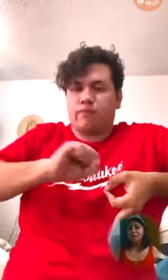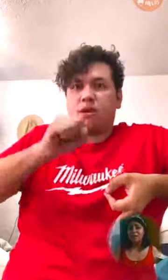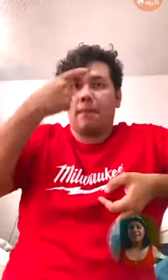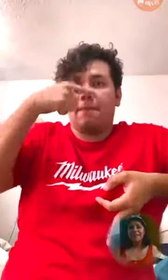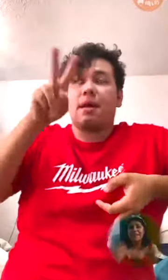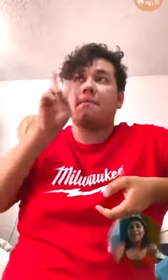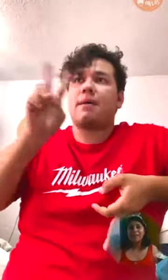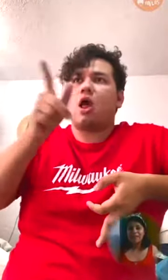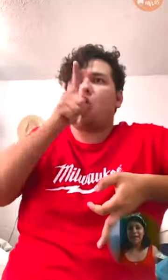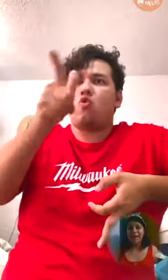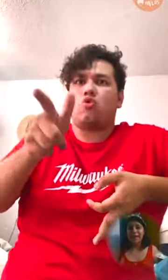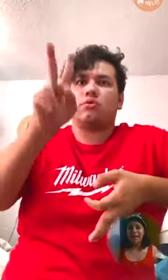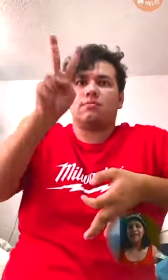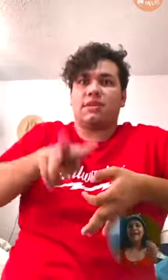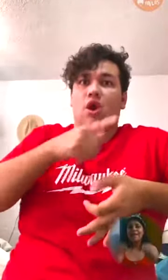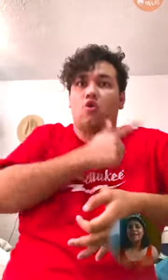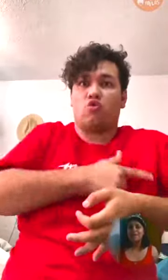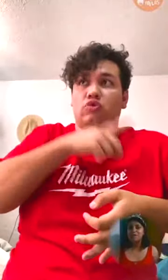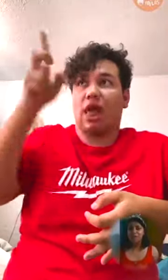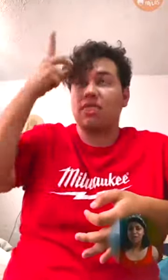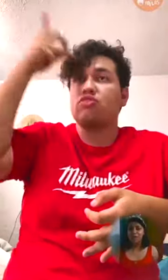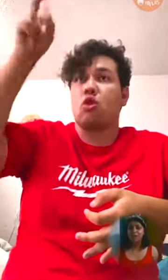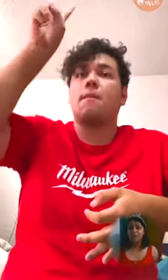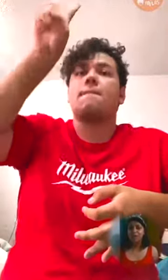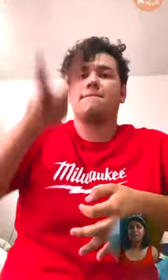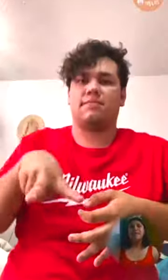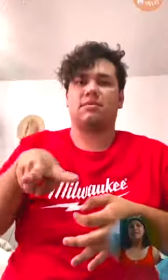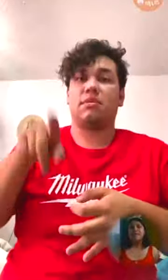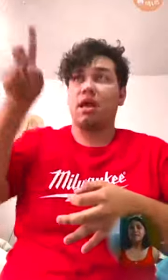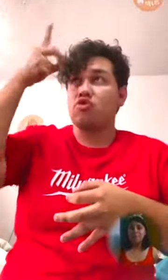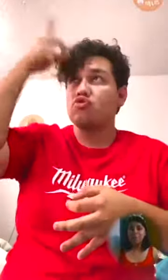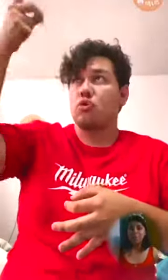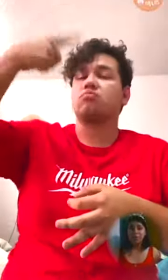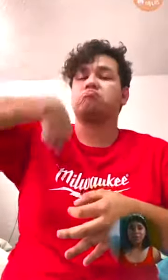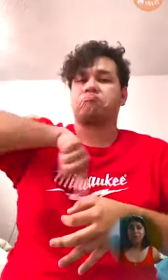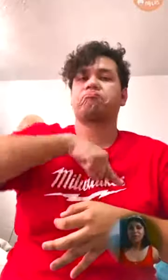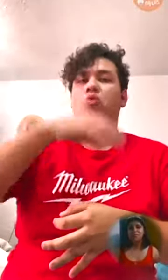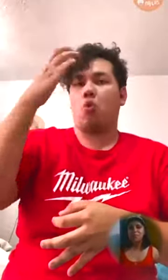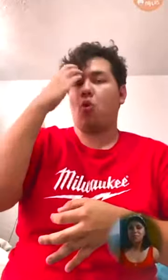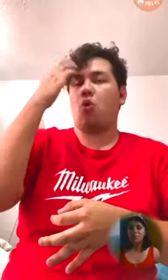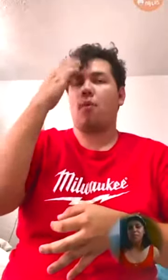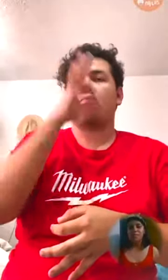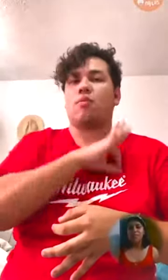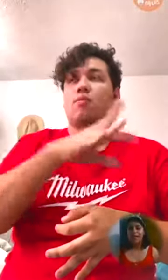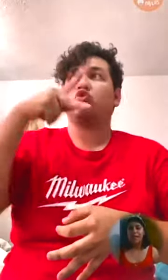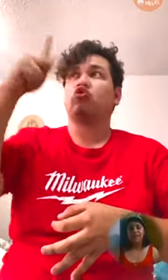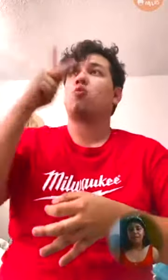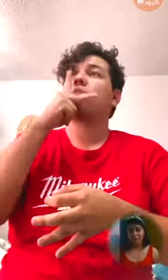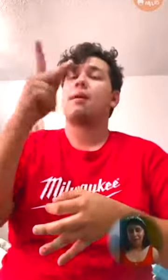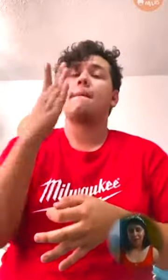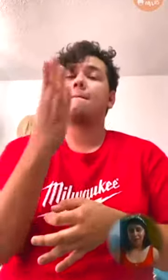vida de luz que le agrade al Dios verdadero, al Dios que podemos conocer por medio de su palabra, de la Biblia.